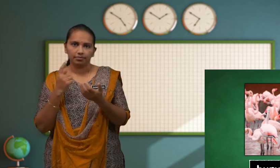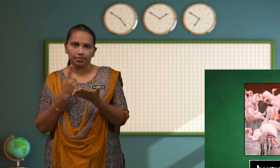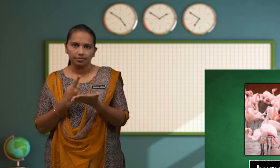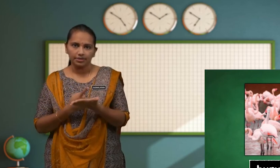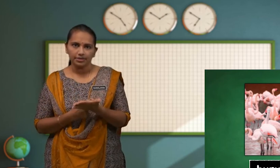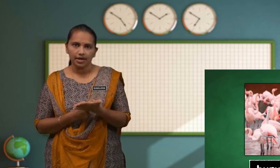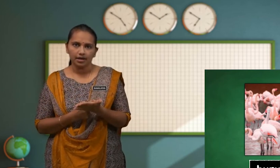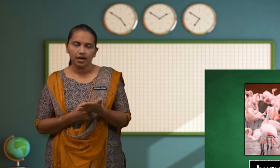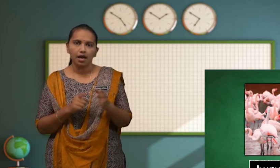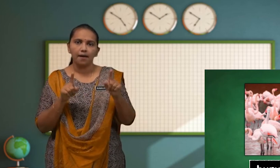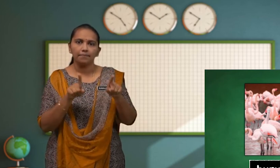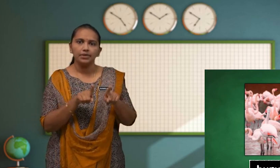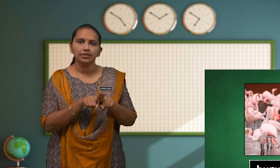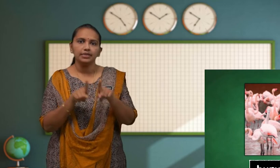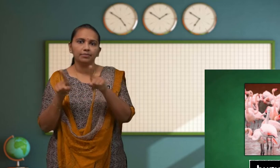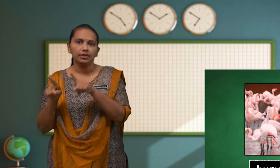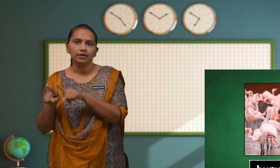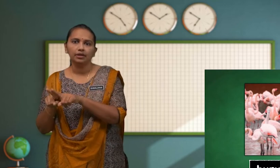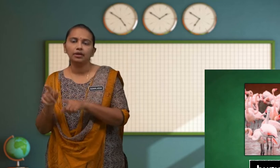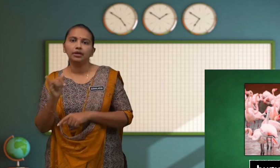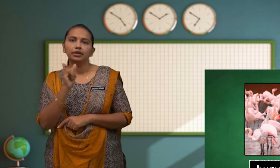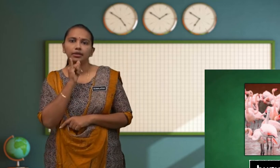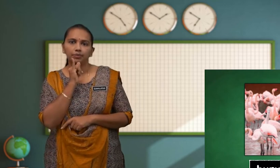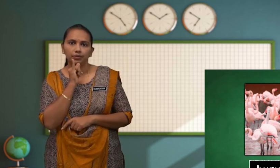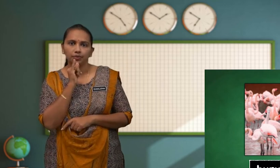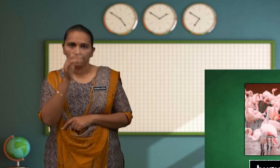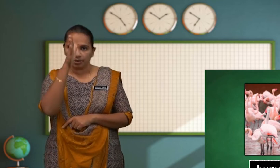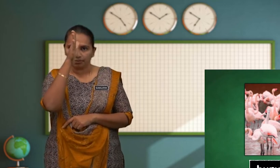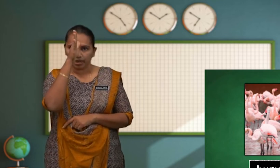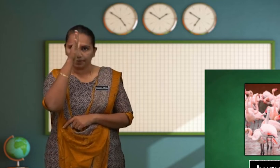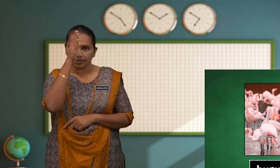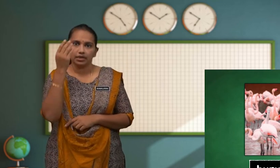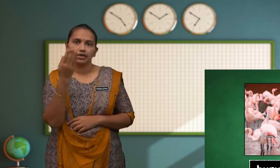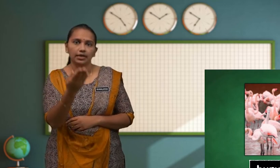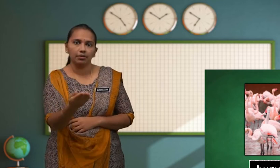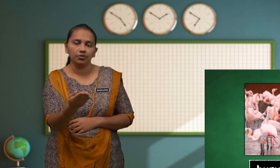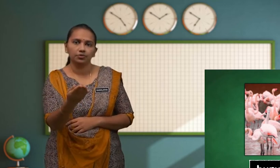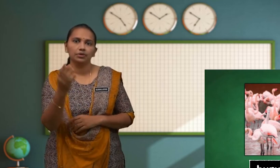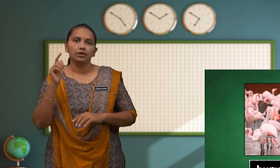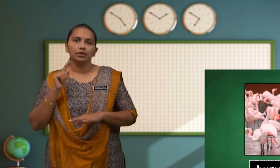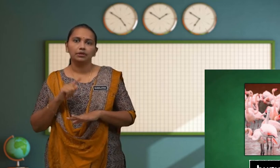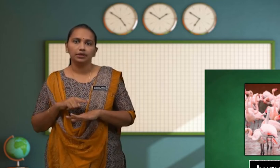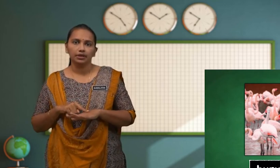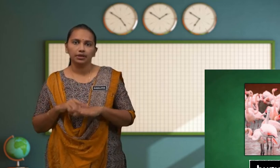Berbincang Bersama Ibu Bapa Kamu Di